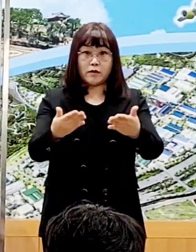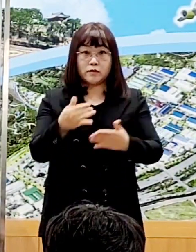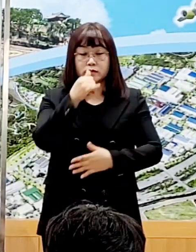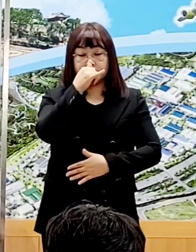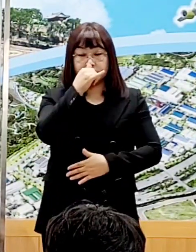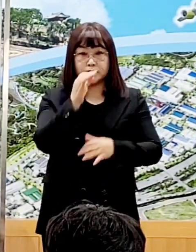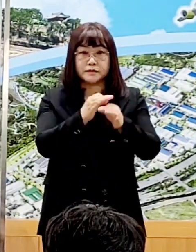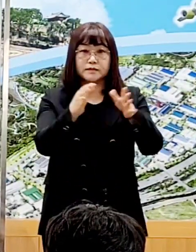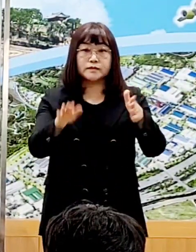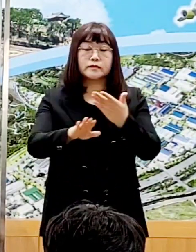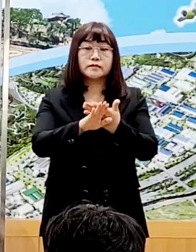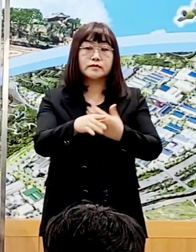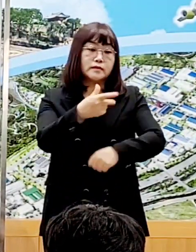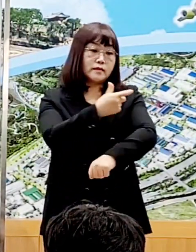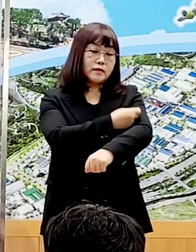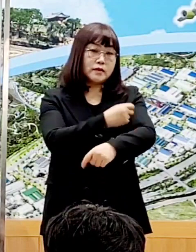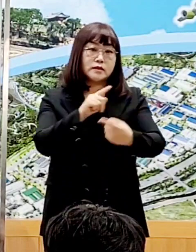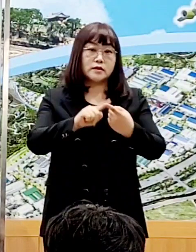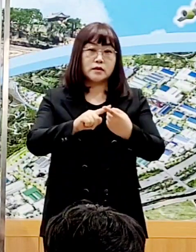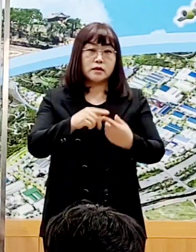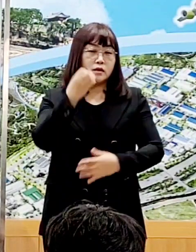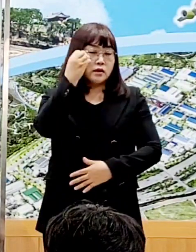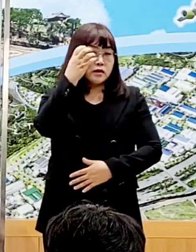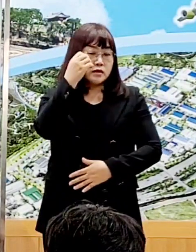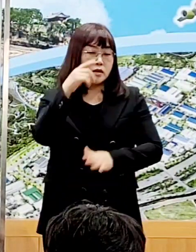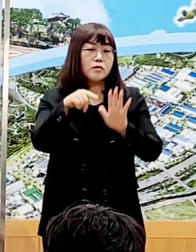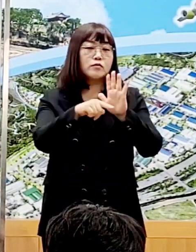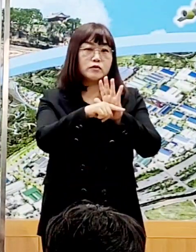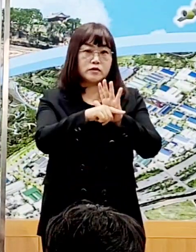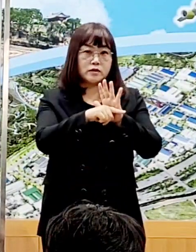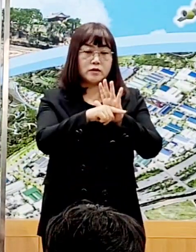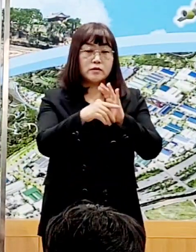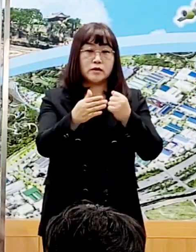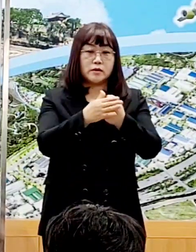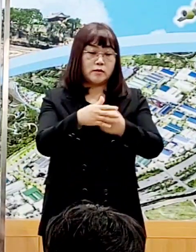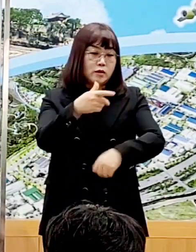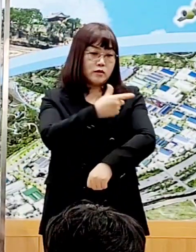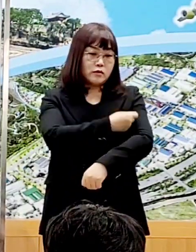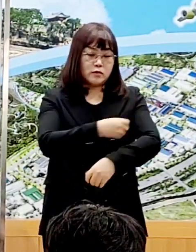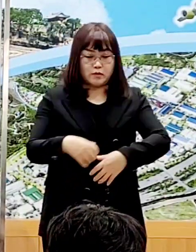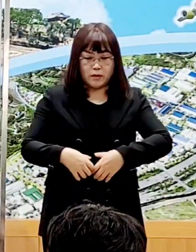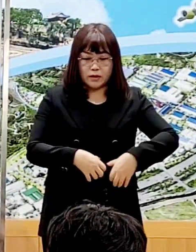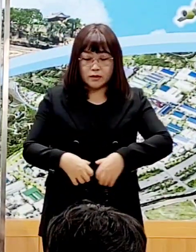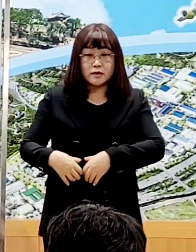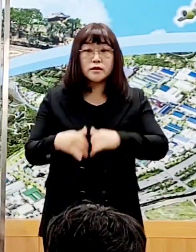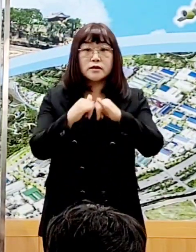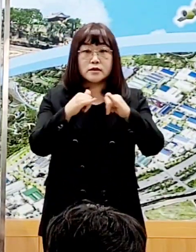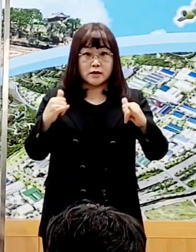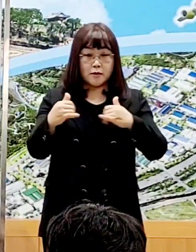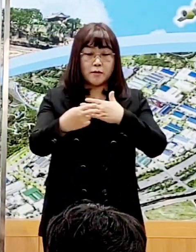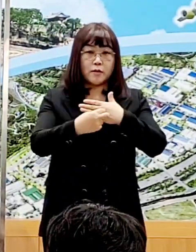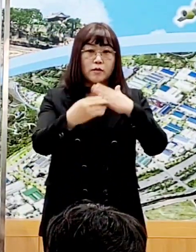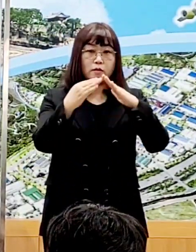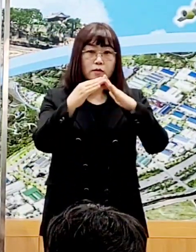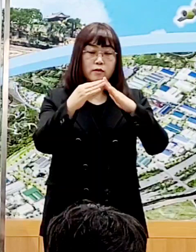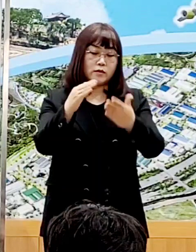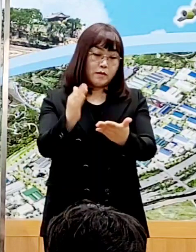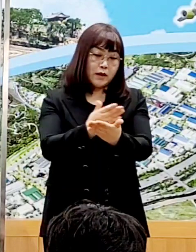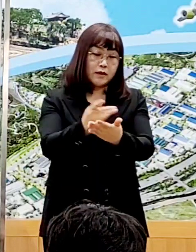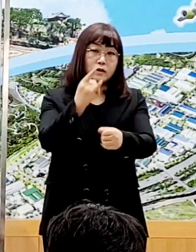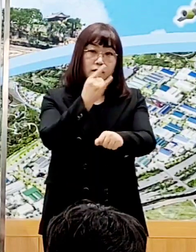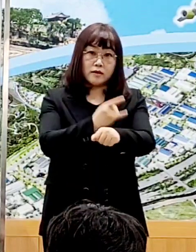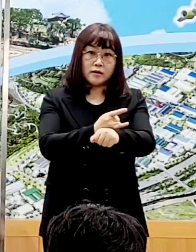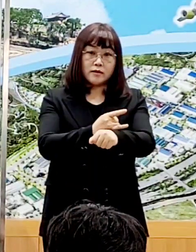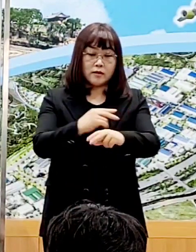그동안 다른 백신에 대한 이상 반응으로 접종을 못하신 분들께서는 의료기관의 판단하에